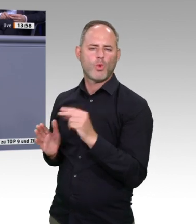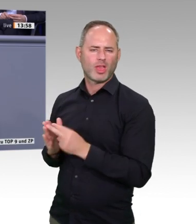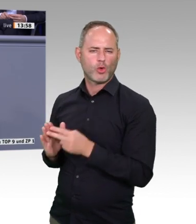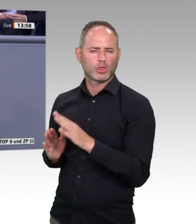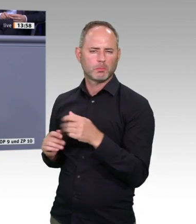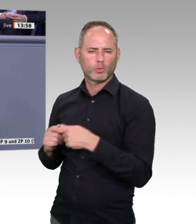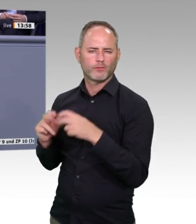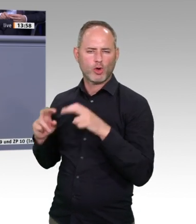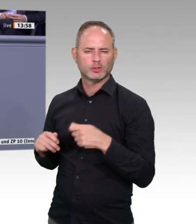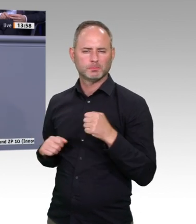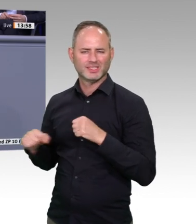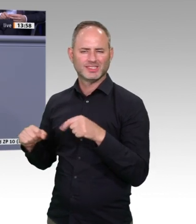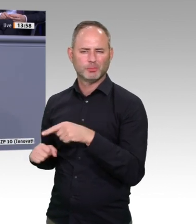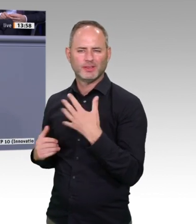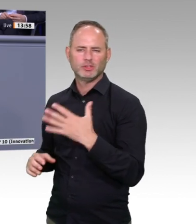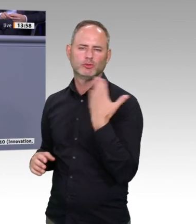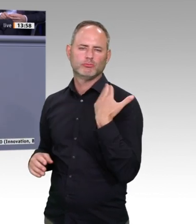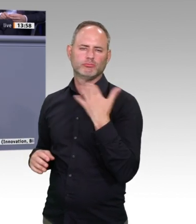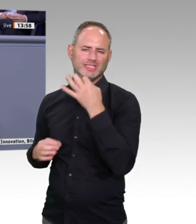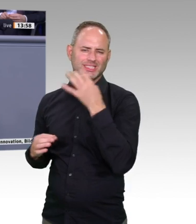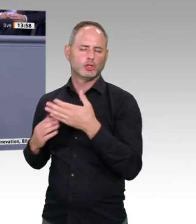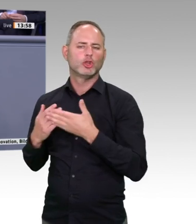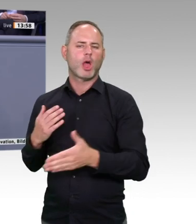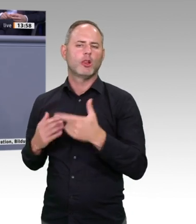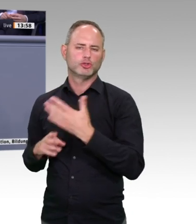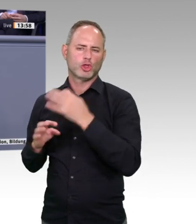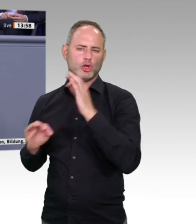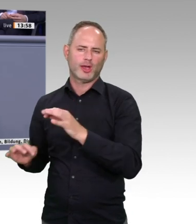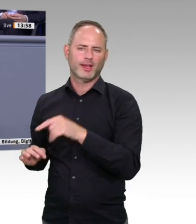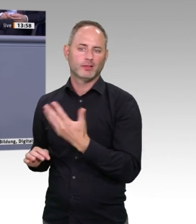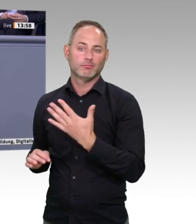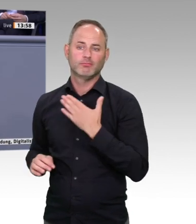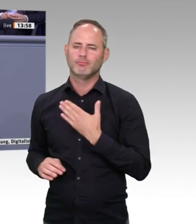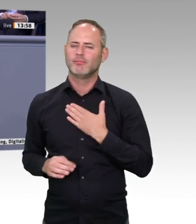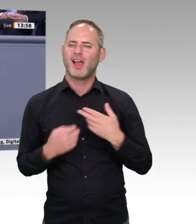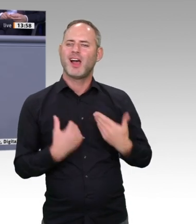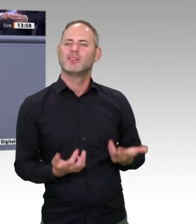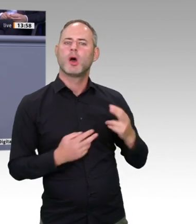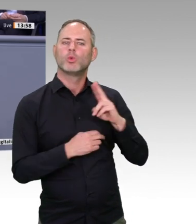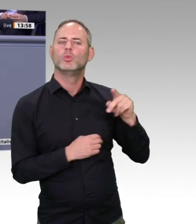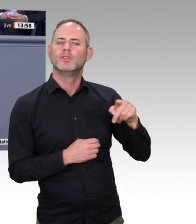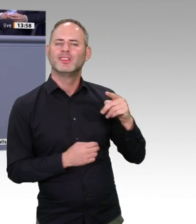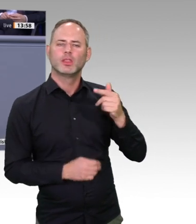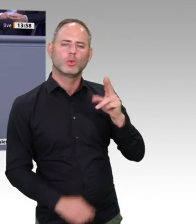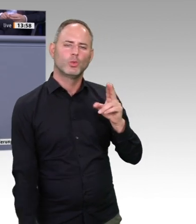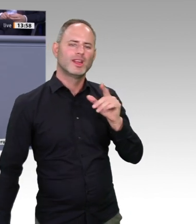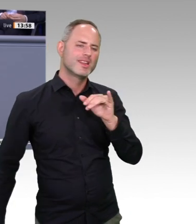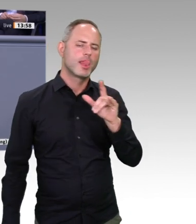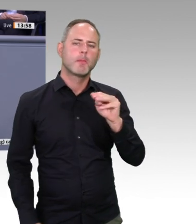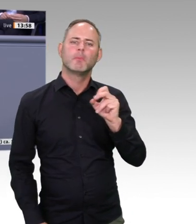brauchen als diese Maschinen und das Internet. Und noch, liebe Kolleginnen und Kollegen, sind wir klüger als diese Maschinen und das Internet. Und die Idee